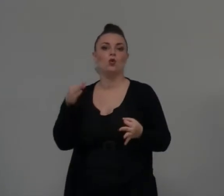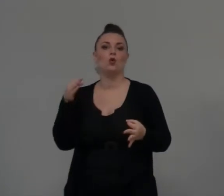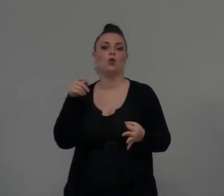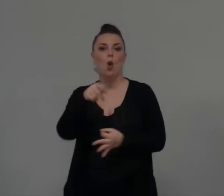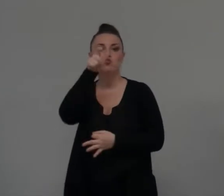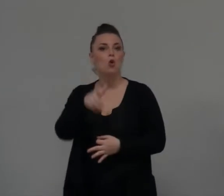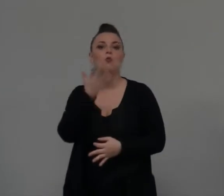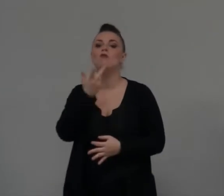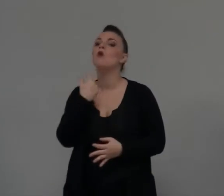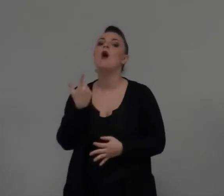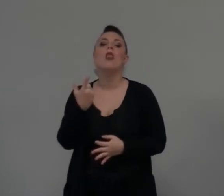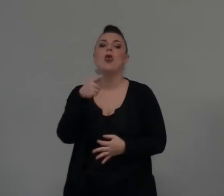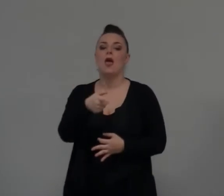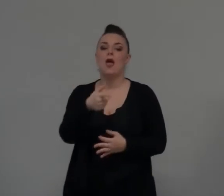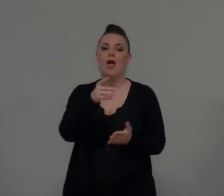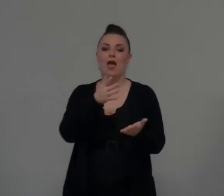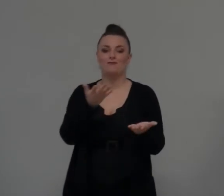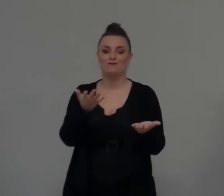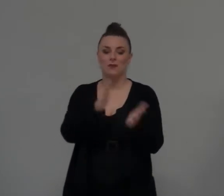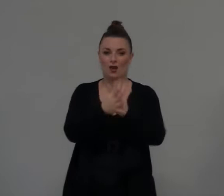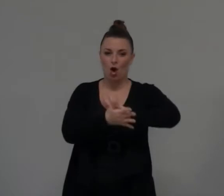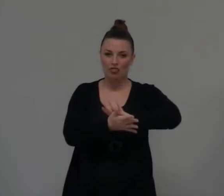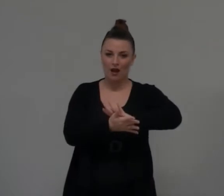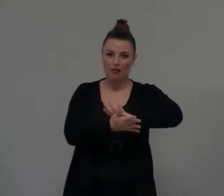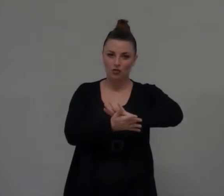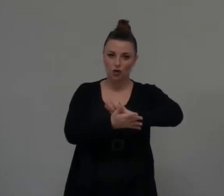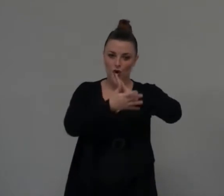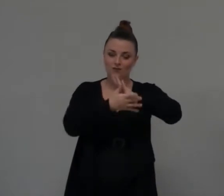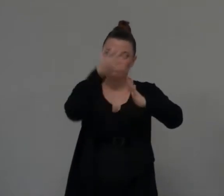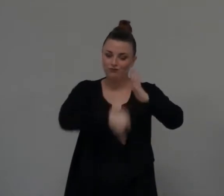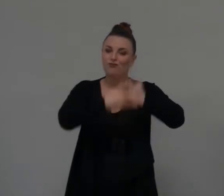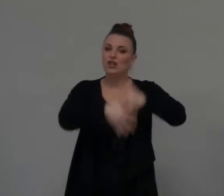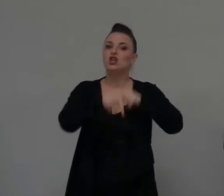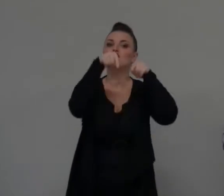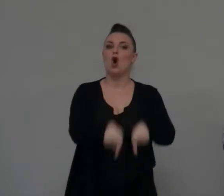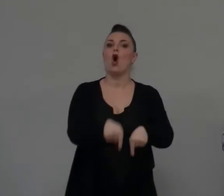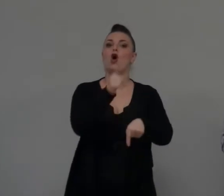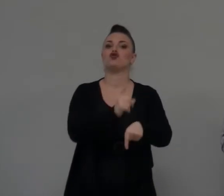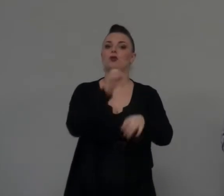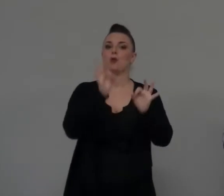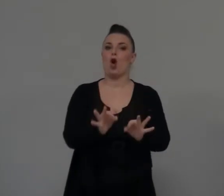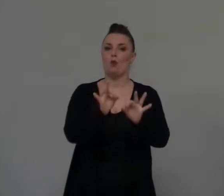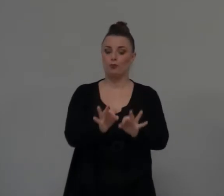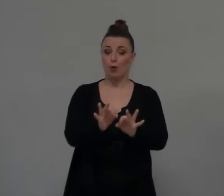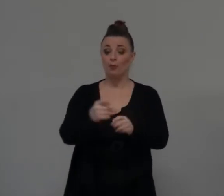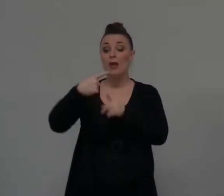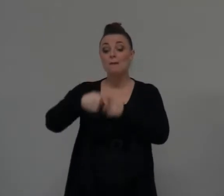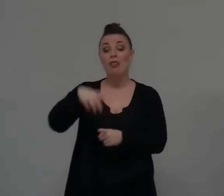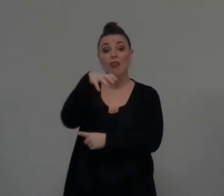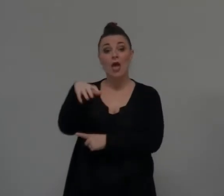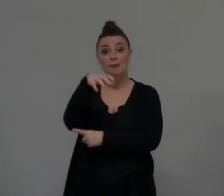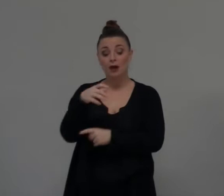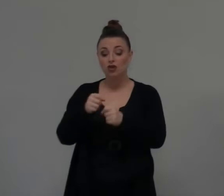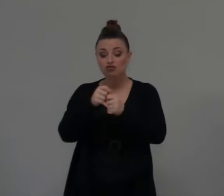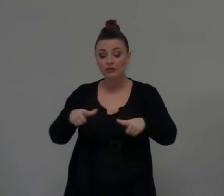oggi. Era difficile, perché insomma, Bethlehem non è una città piccola e le persone non è che